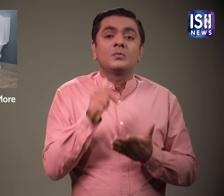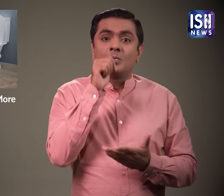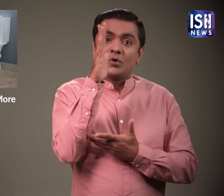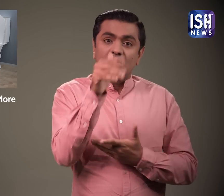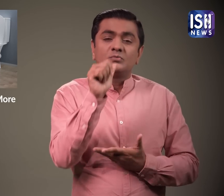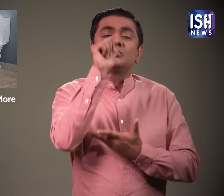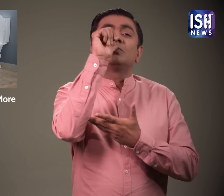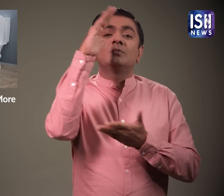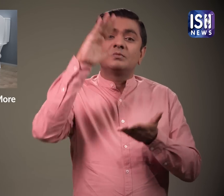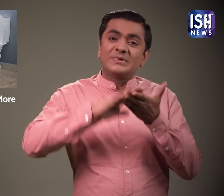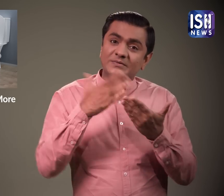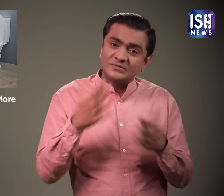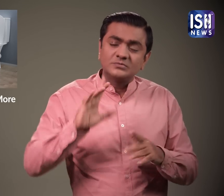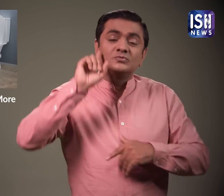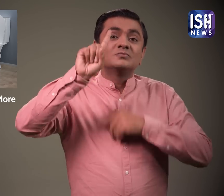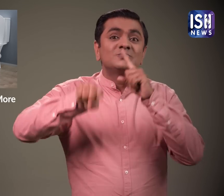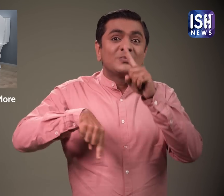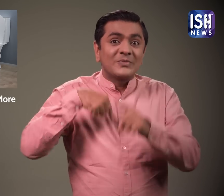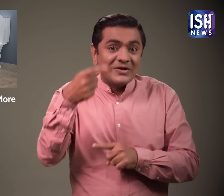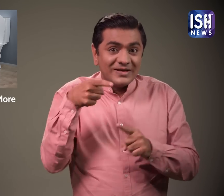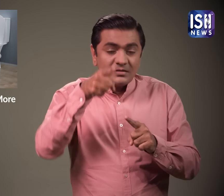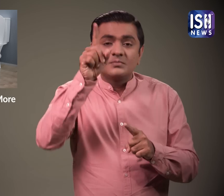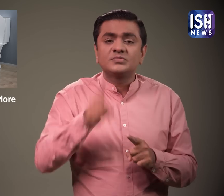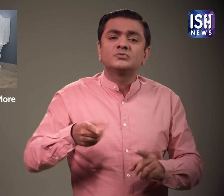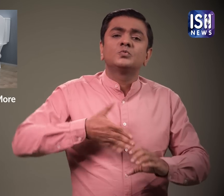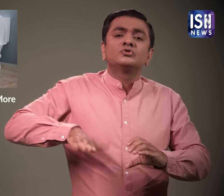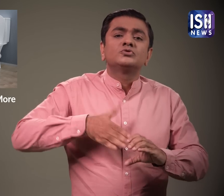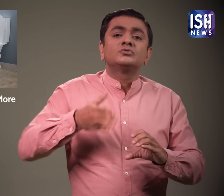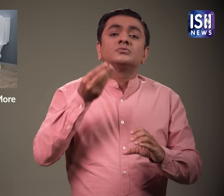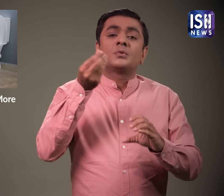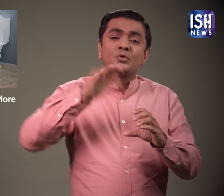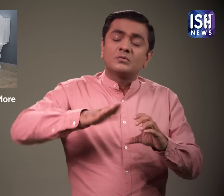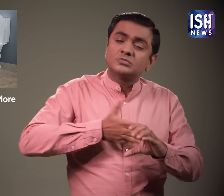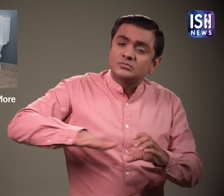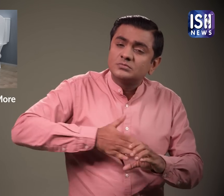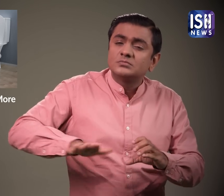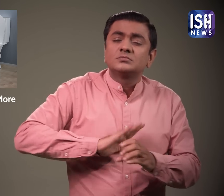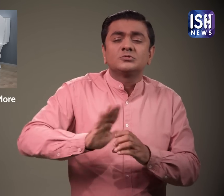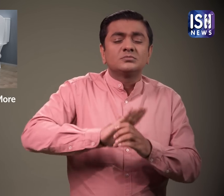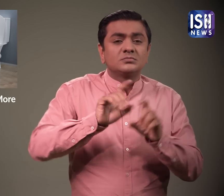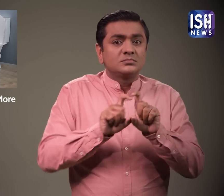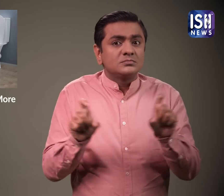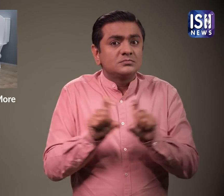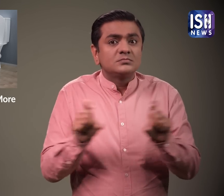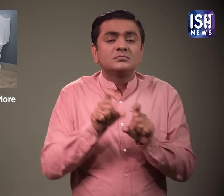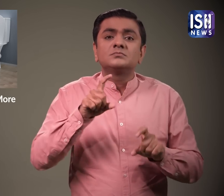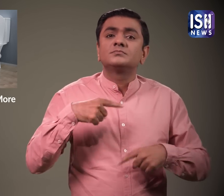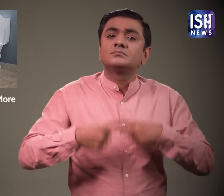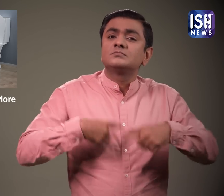बोटलों को दिन में कम से कम एक बार गरम साबुन वाले पानी से दूना चाहिए इसके अलावा बोटलों को